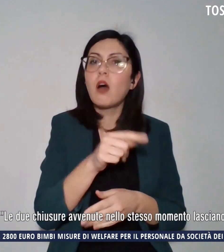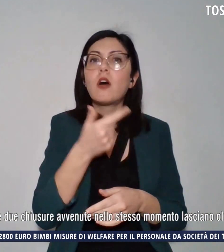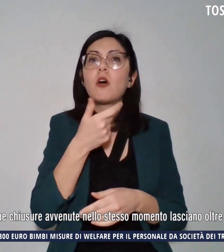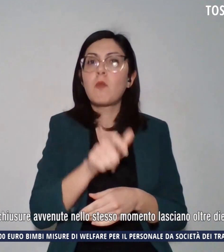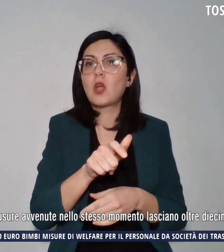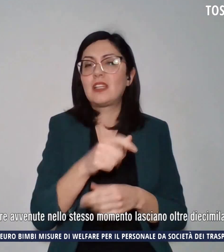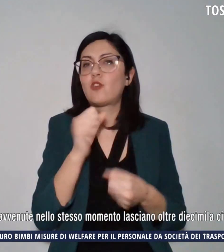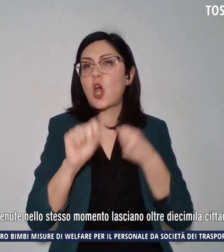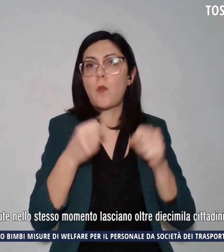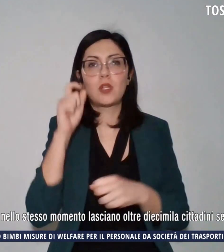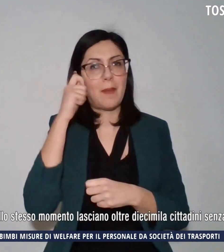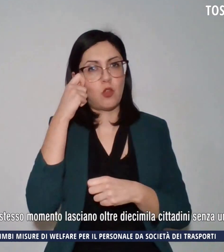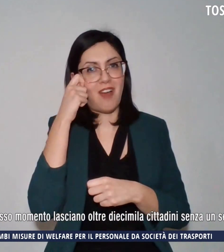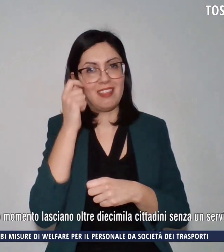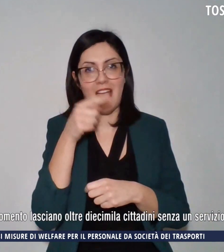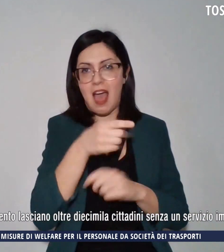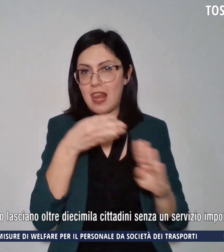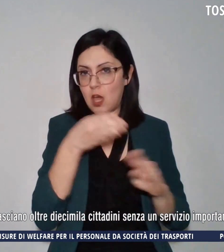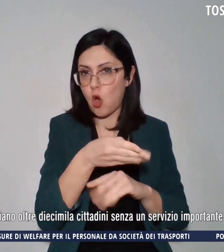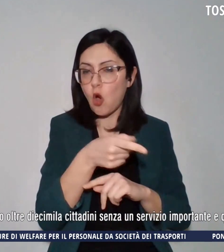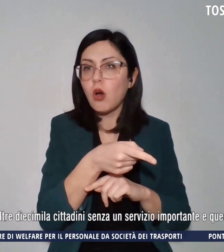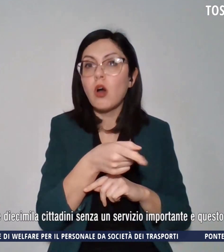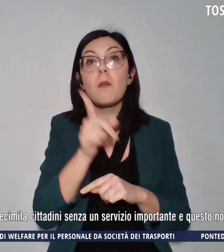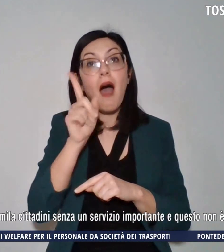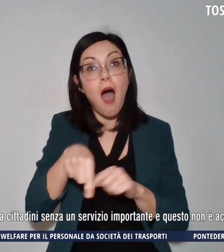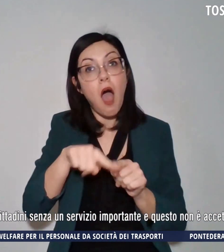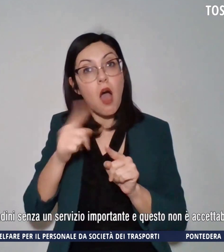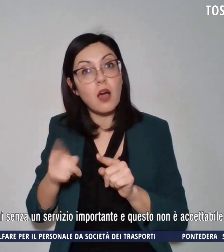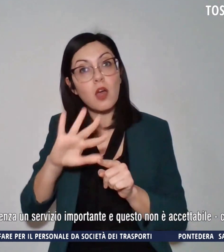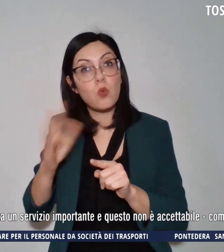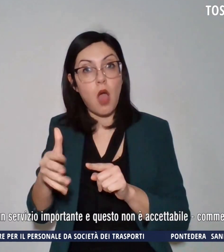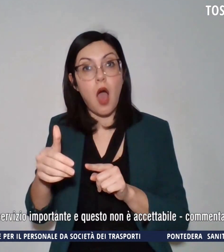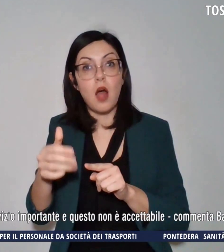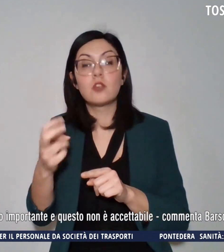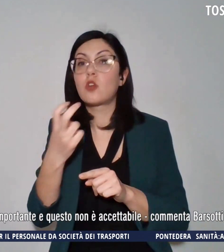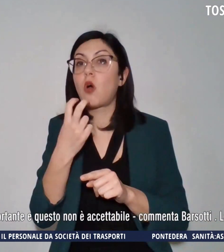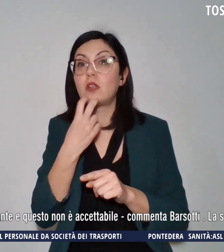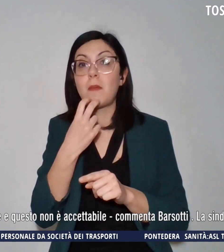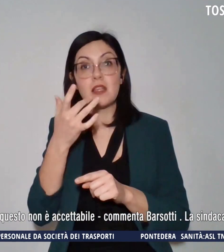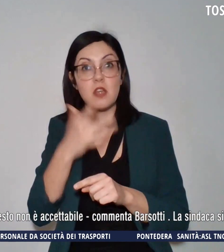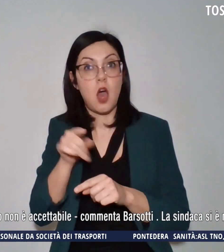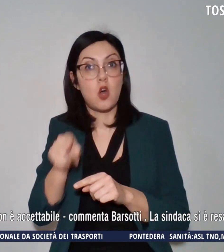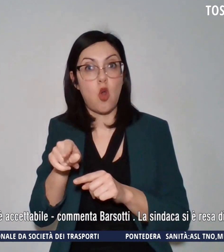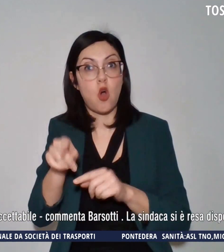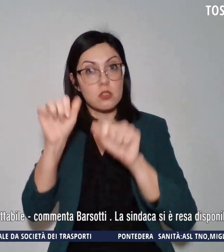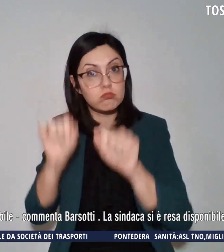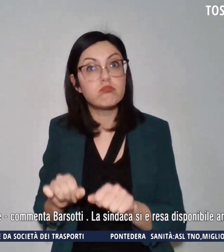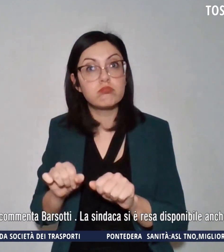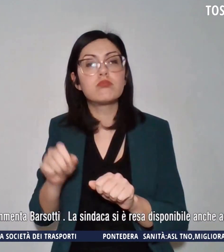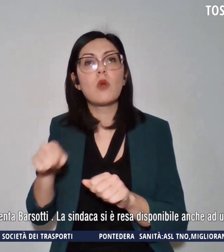che lo ha colpito, ma anche di quello di Massarosa per problemi strutturali.